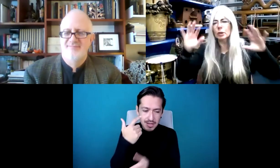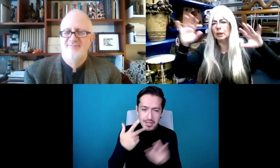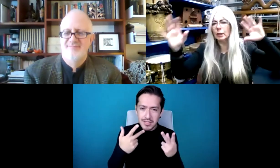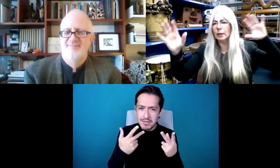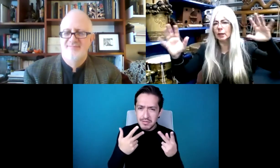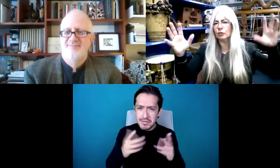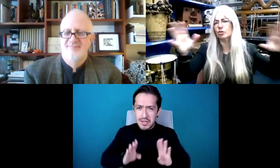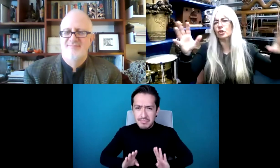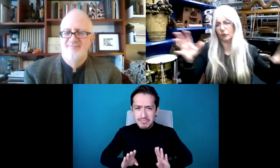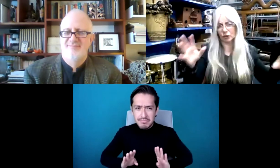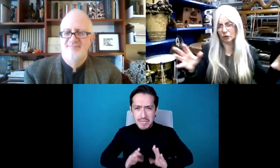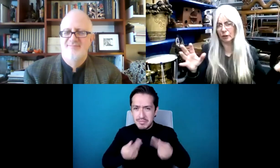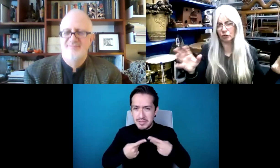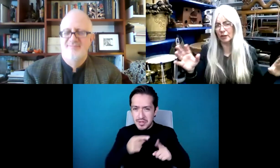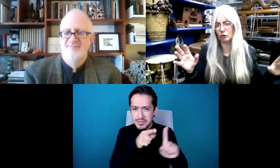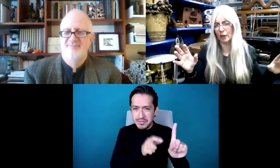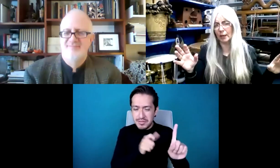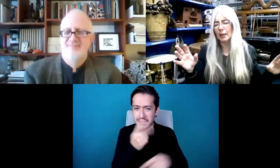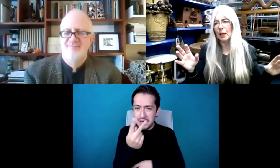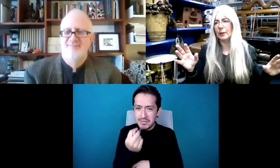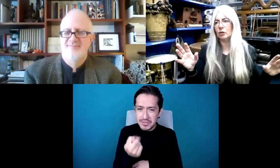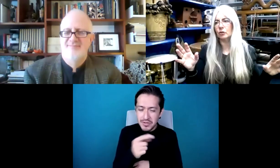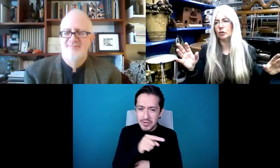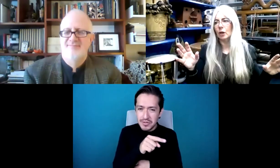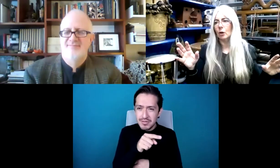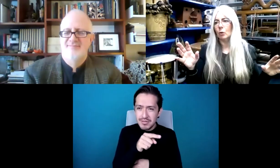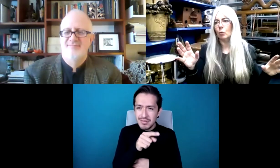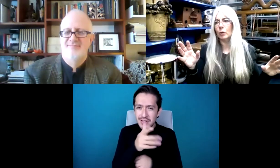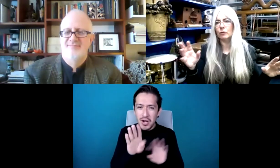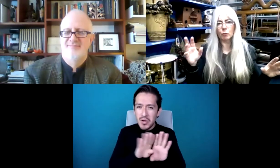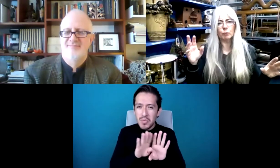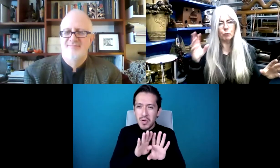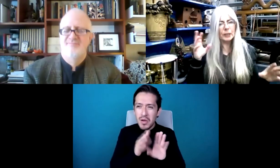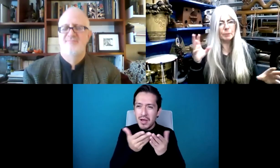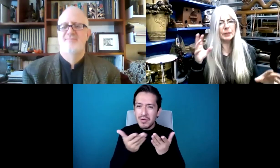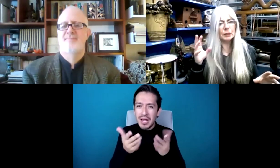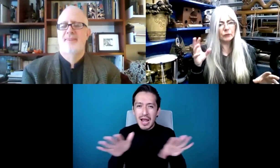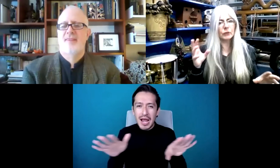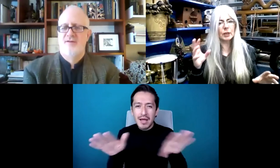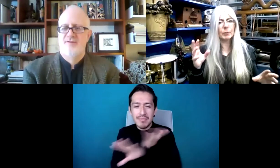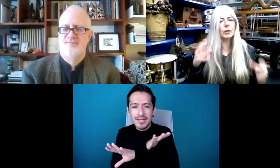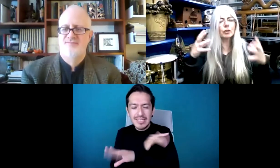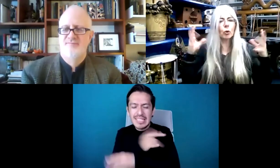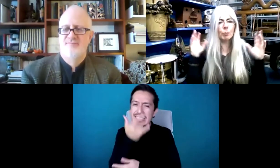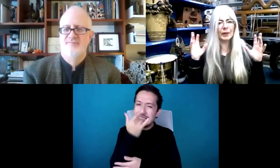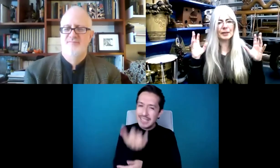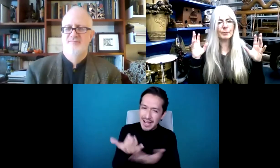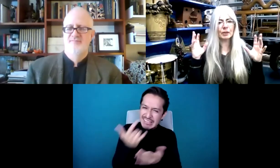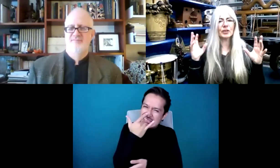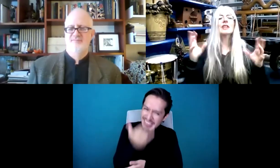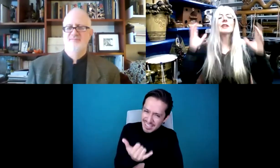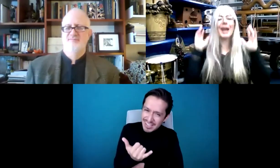televisivas, todo eso ha cambiado de una forma muy extraña. Porque hemos